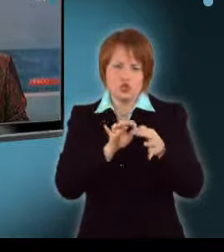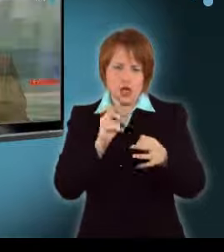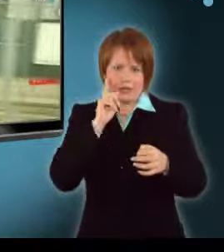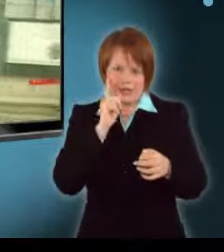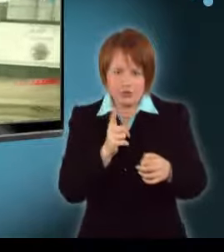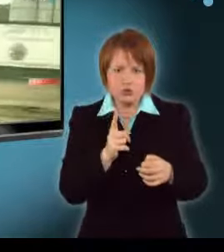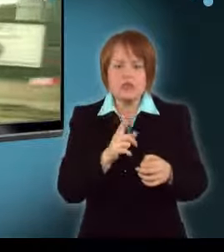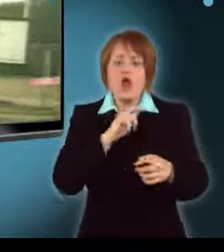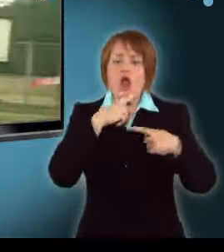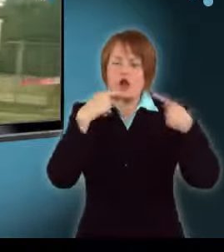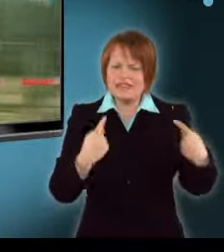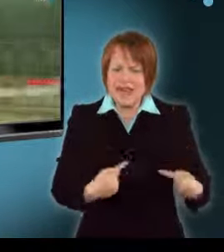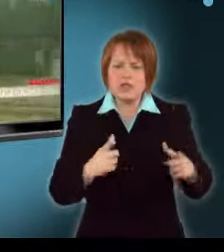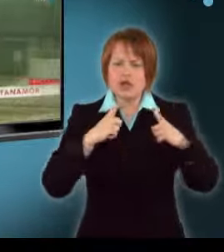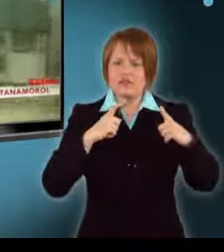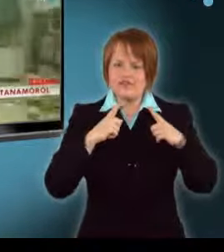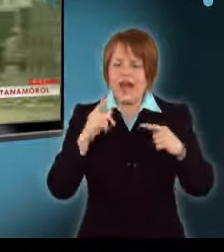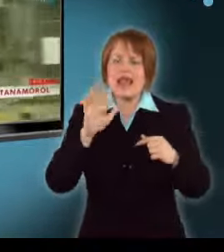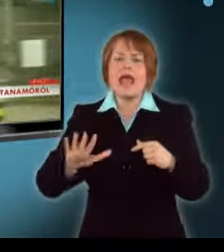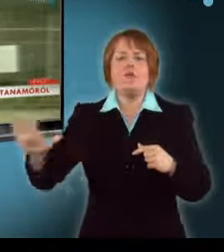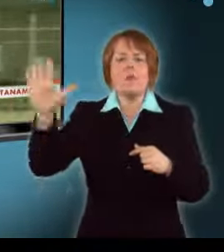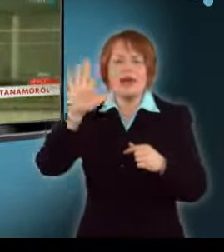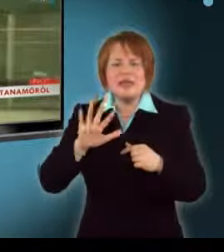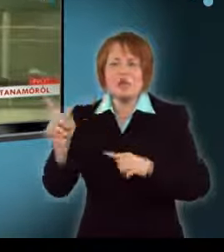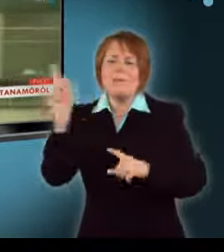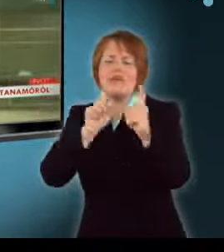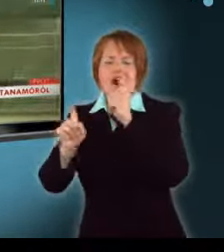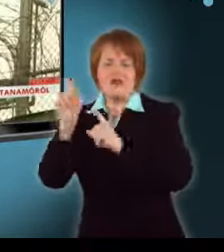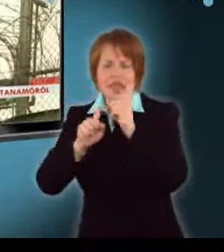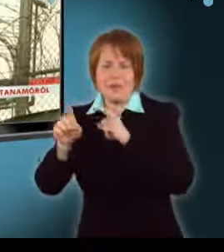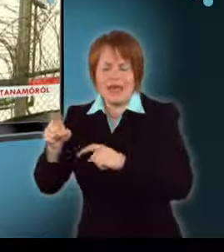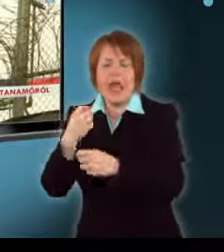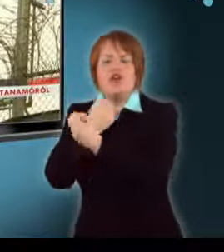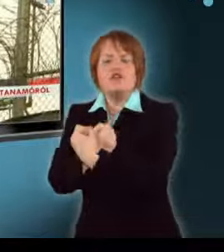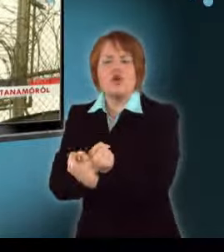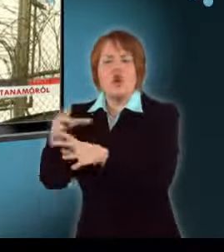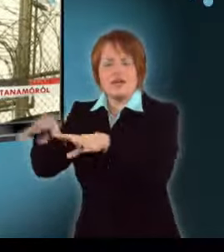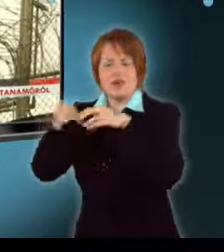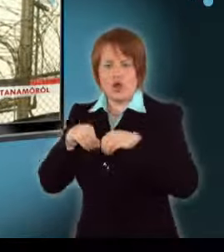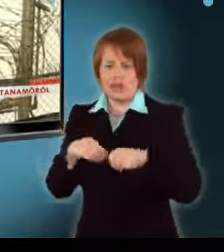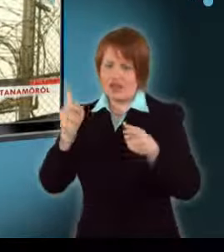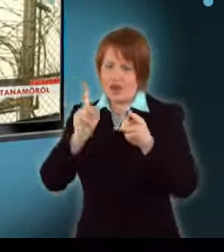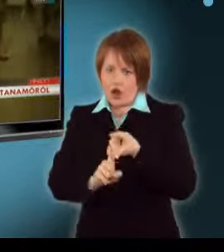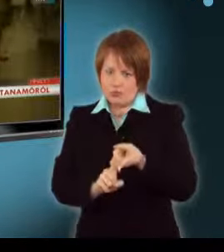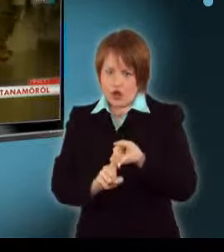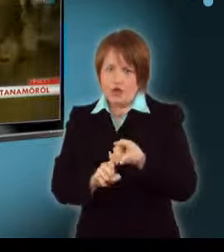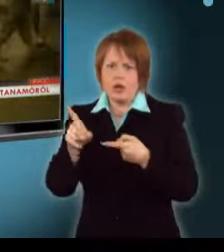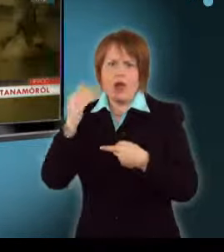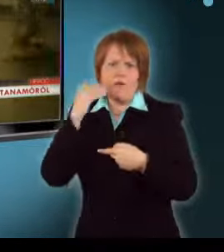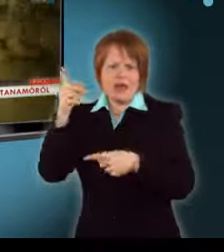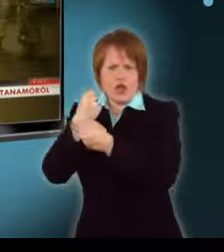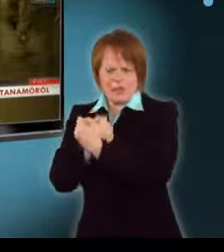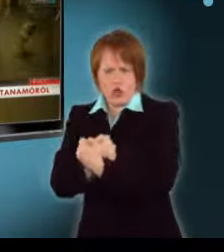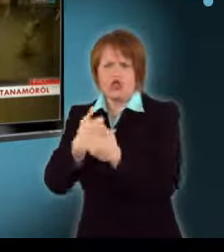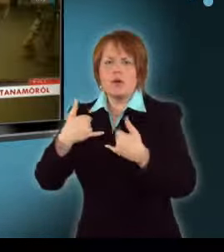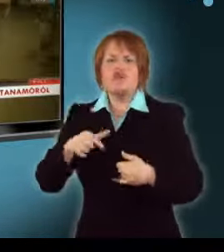határozattal a magyar kormány megvárja, hogy az Európai Unió is kialakítsa álláspontját a foglyok befogadásáról. Guantanamo-n jelenleg